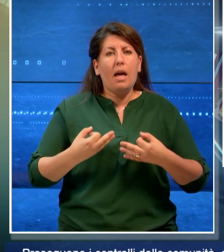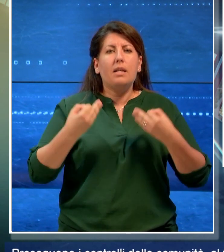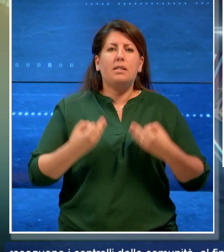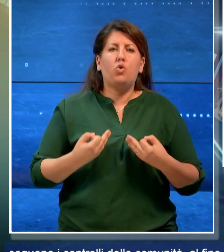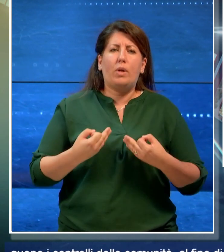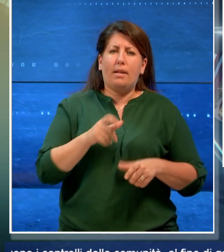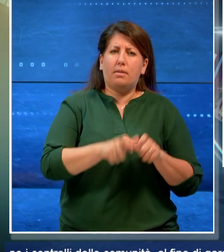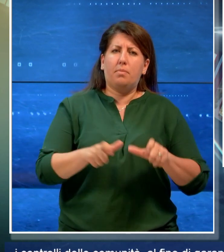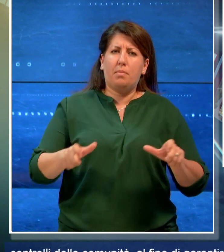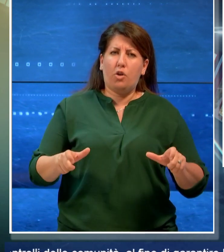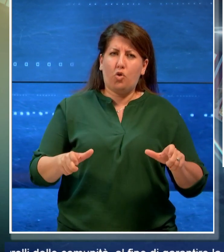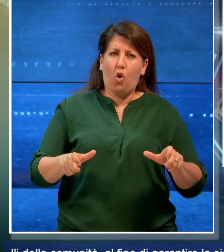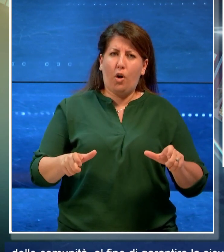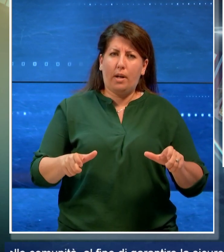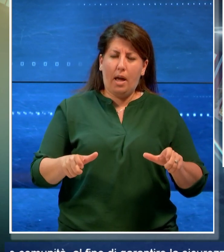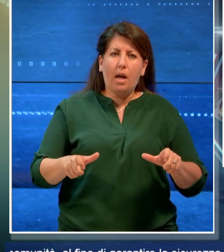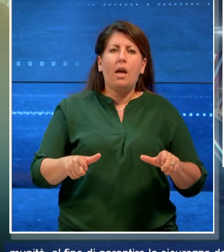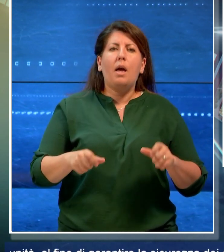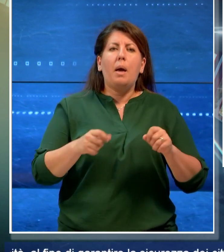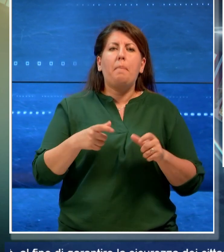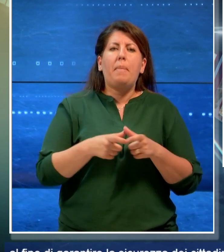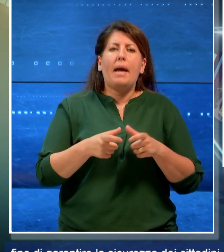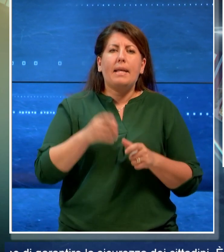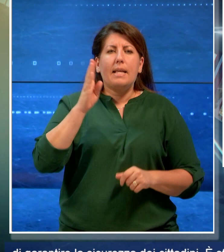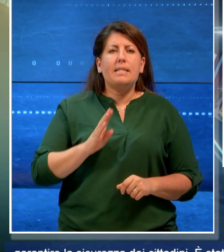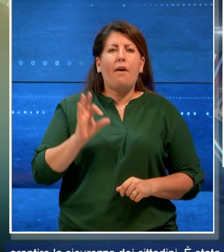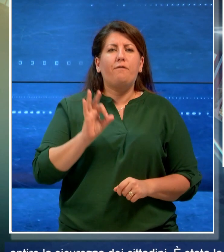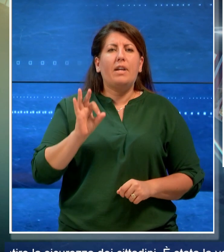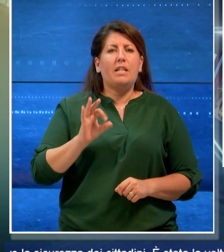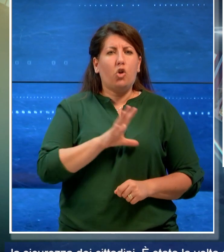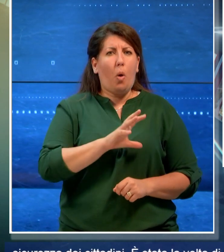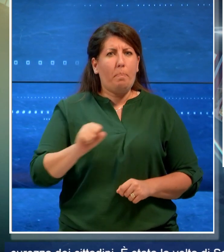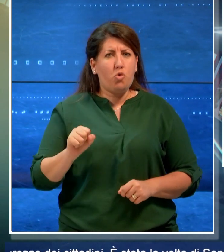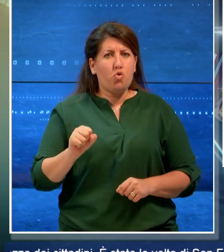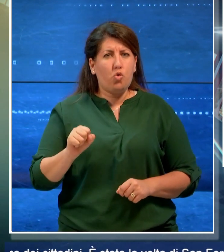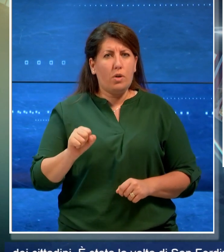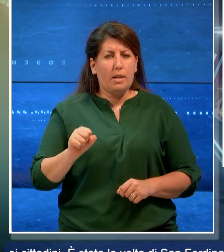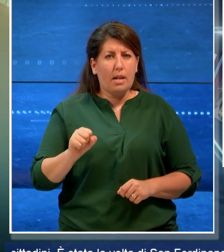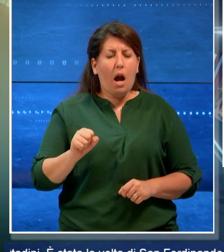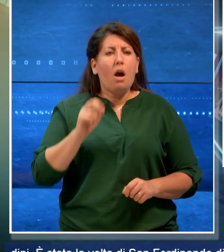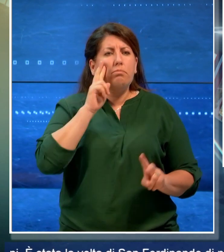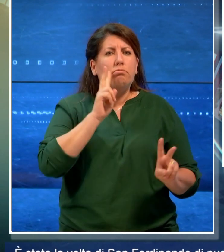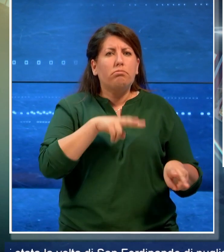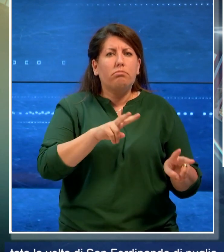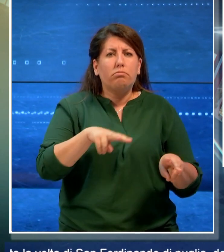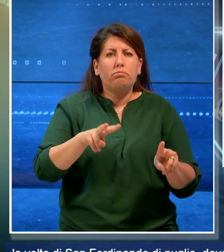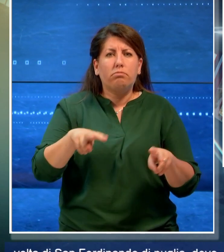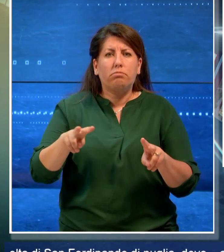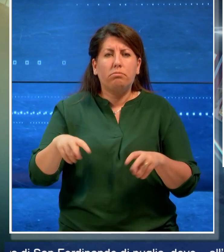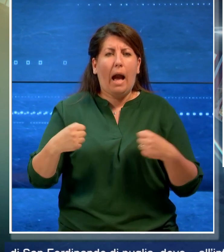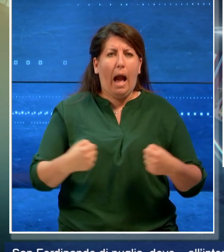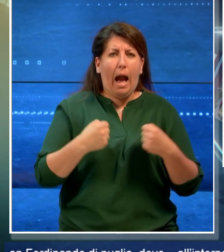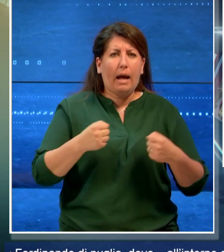Ferdinando di Puglia, dove nell'ambito di un controllo delle attività recettizie